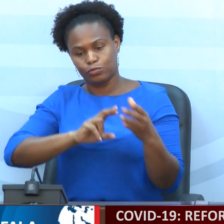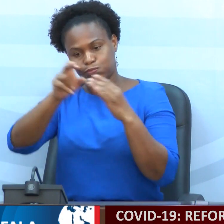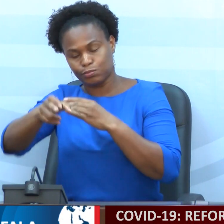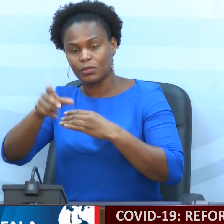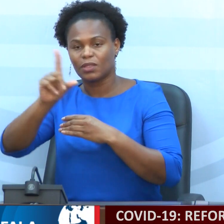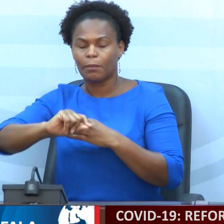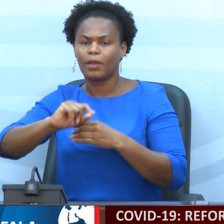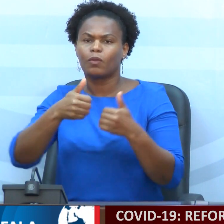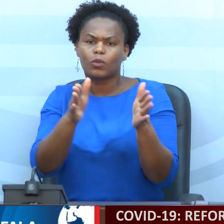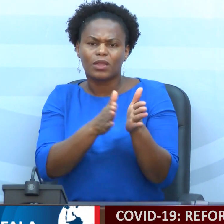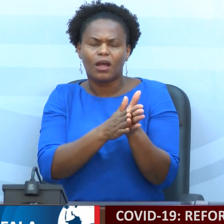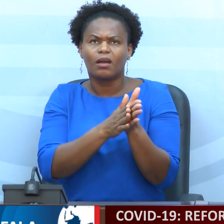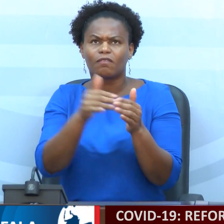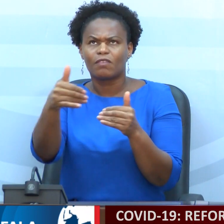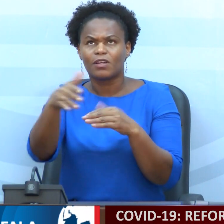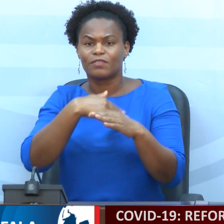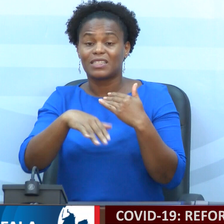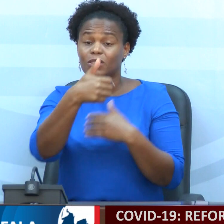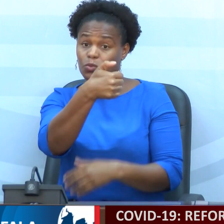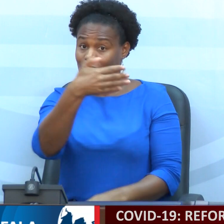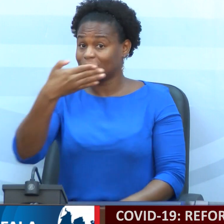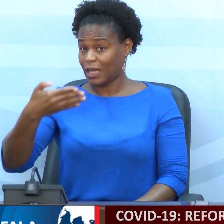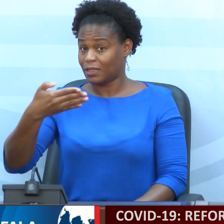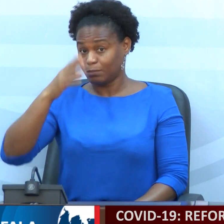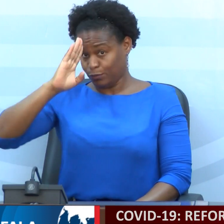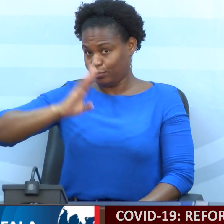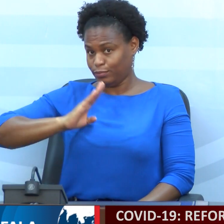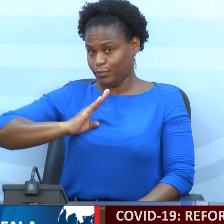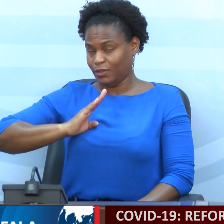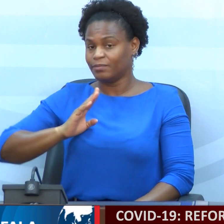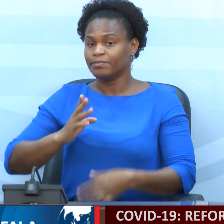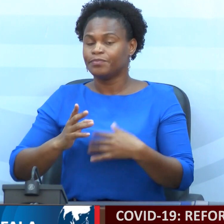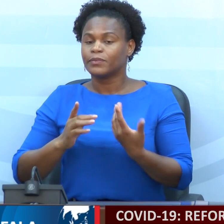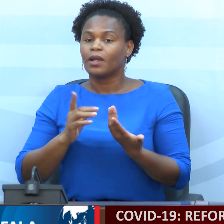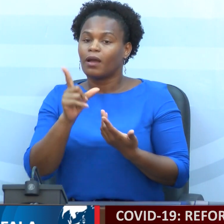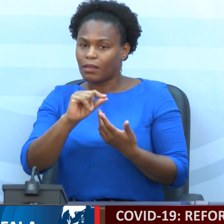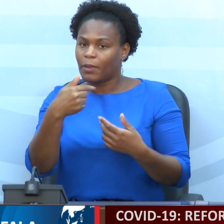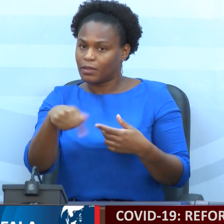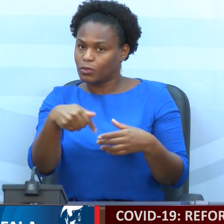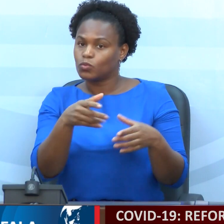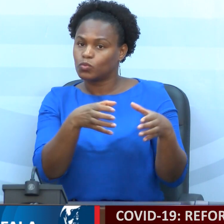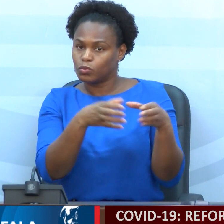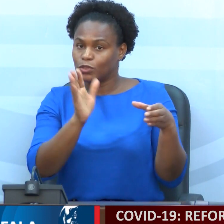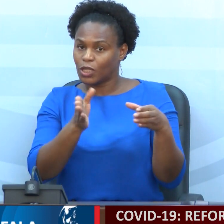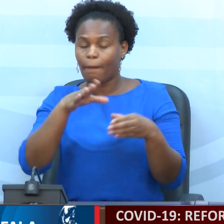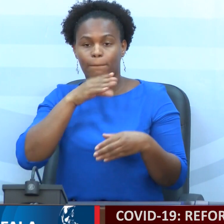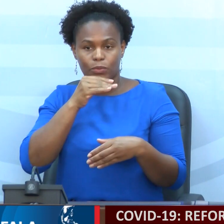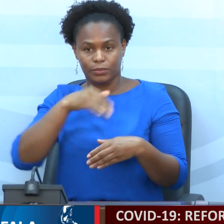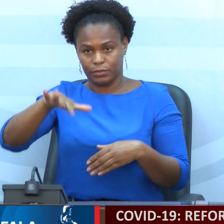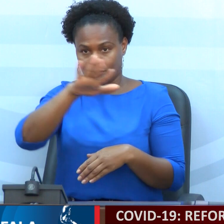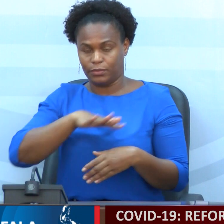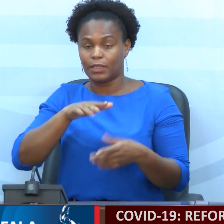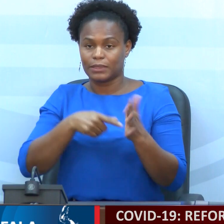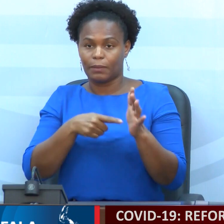fazendo um total de 57 militares. Há um contingente também do pessoal da Polícia Nacional,